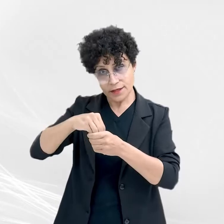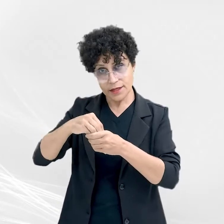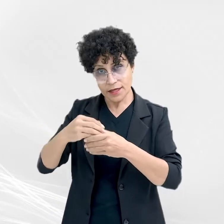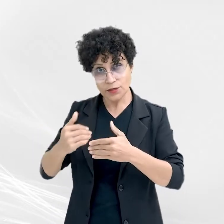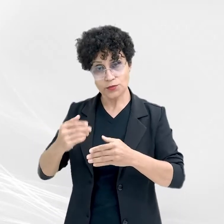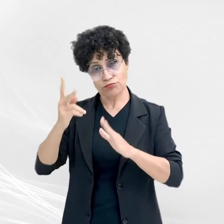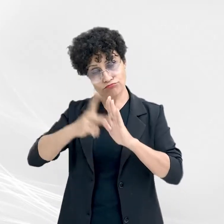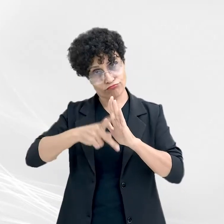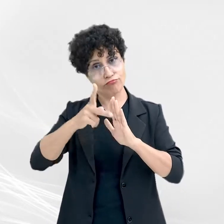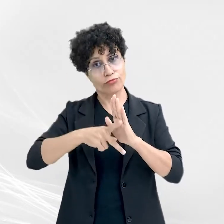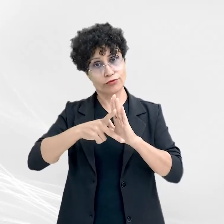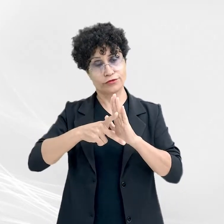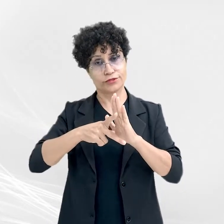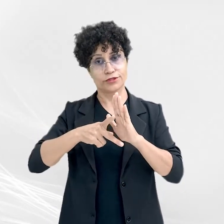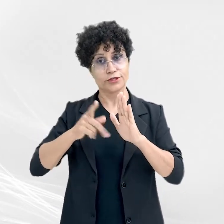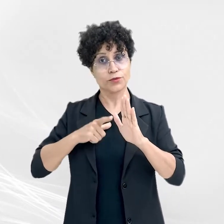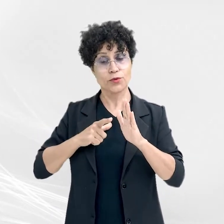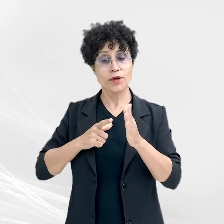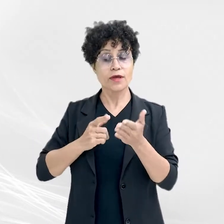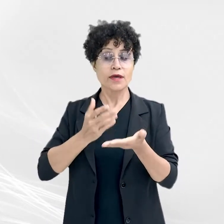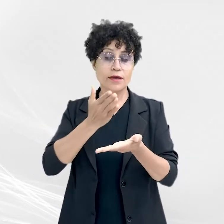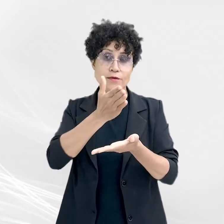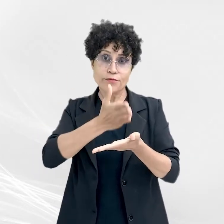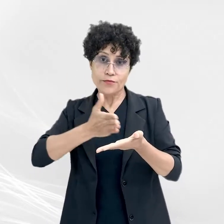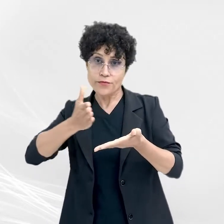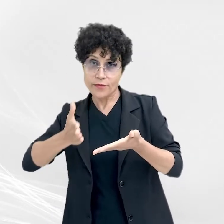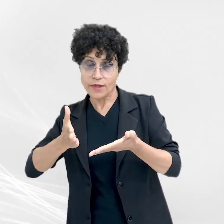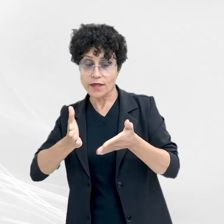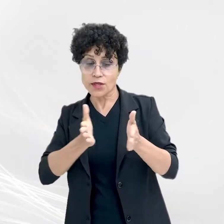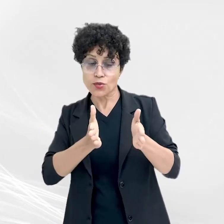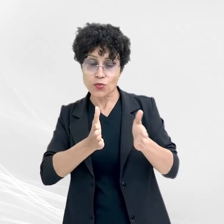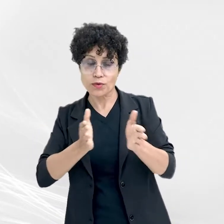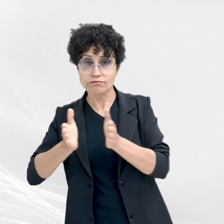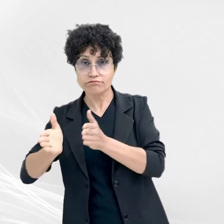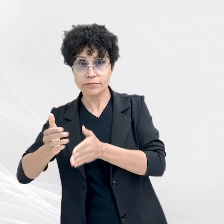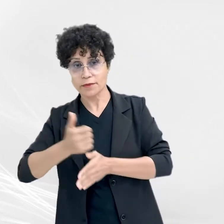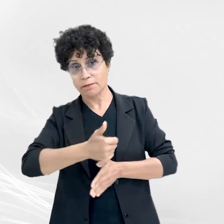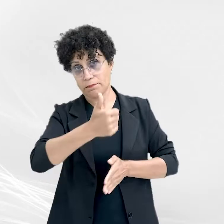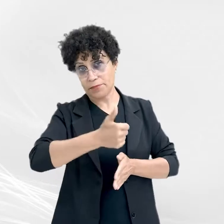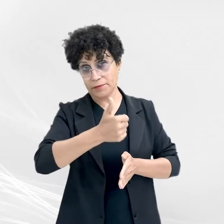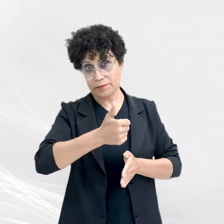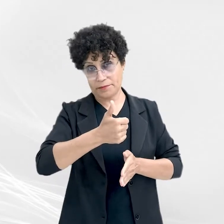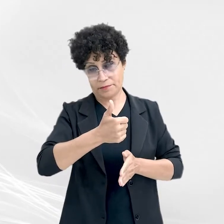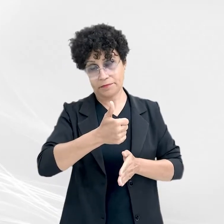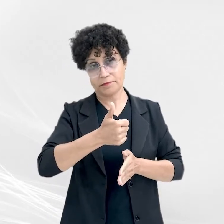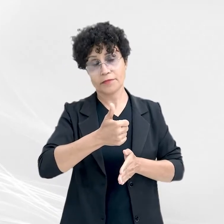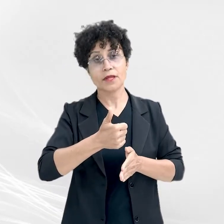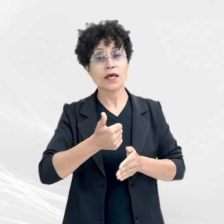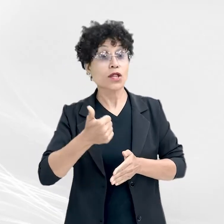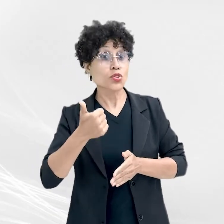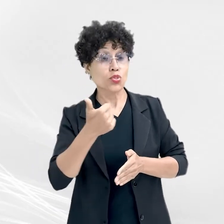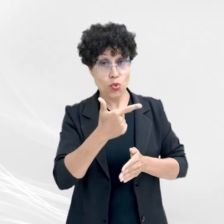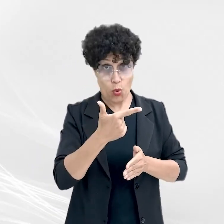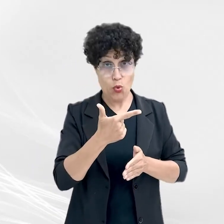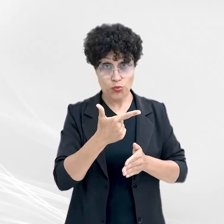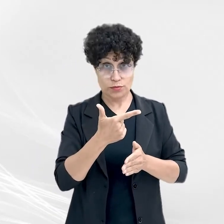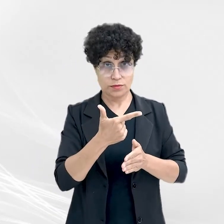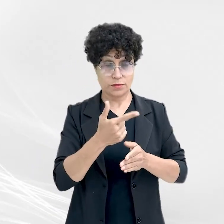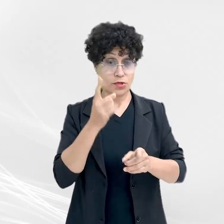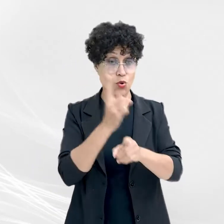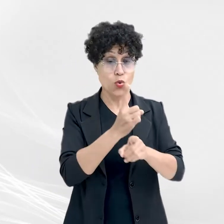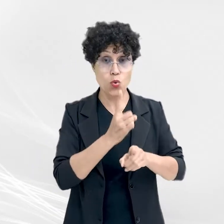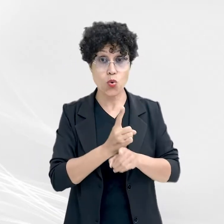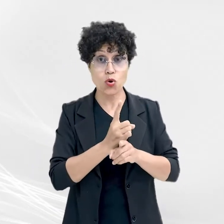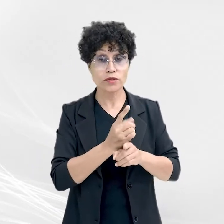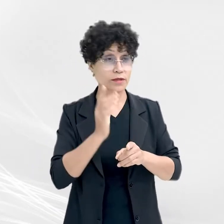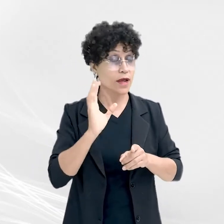o projeto Reconstruindo Sonhos é dividido em duas etapas. Na primeira, são realizados 12 encontros, que